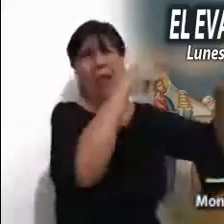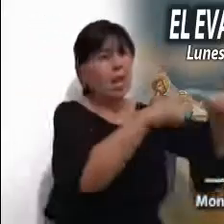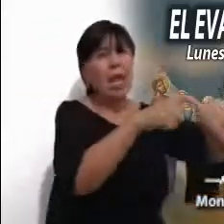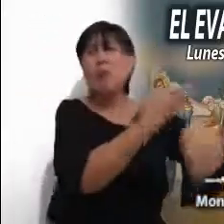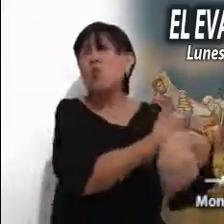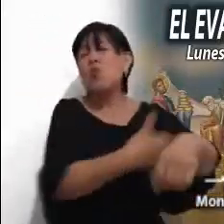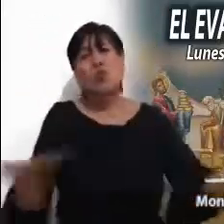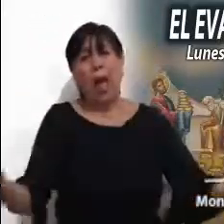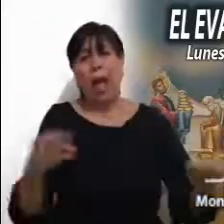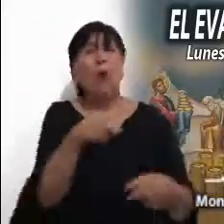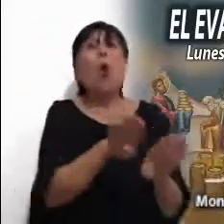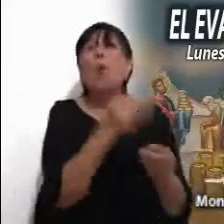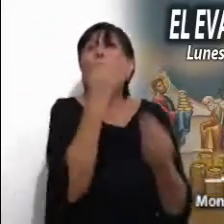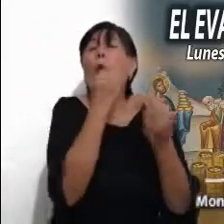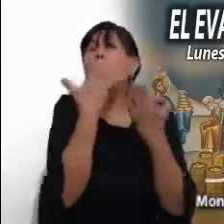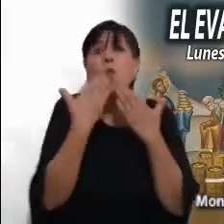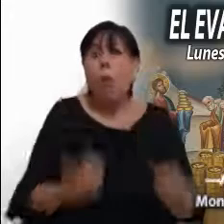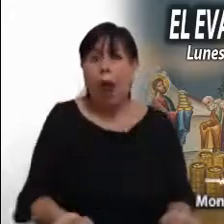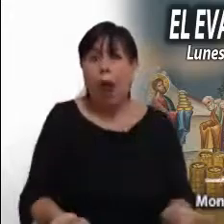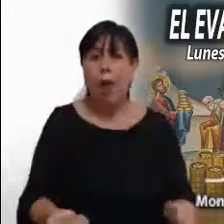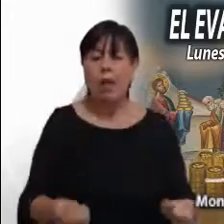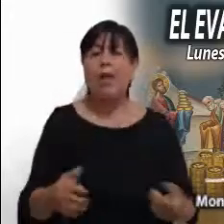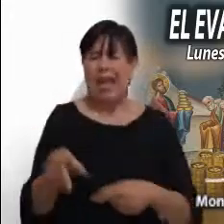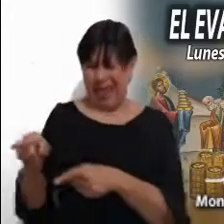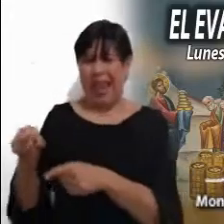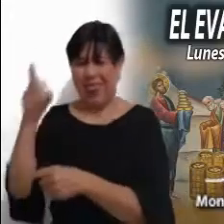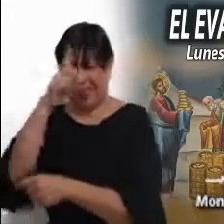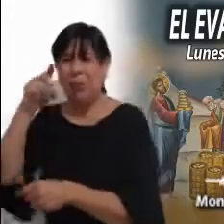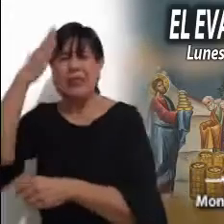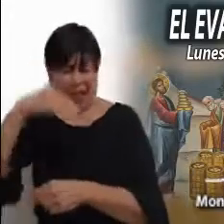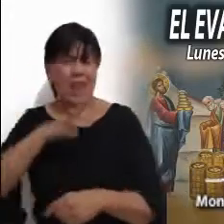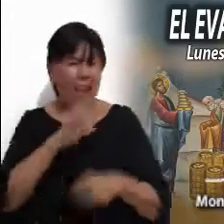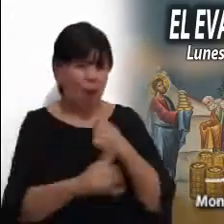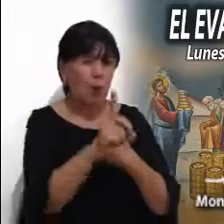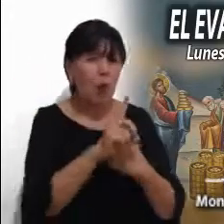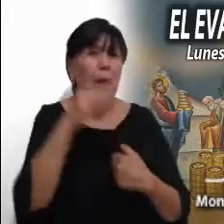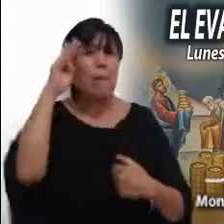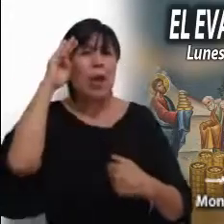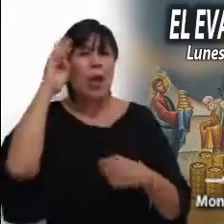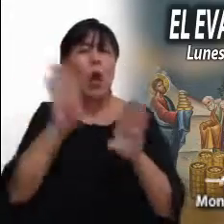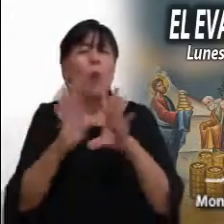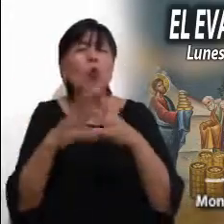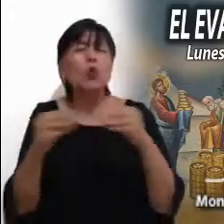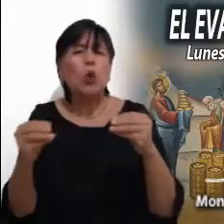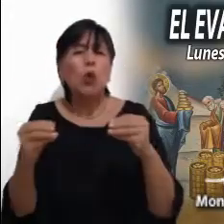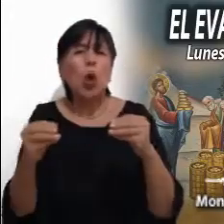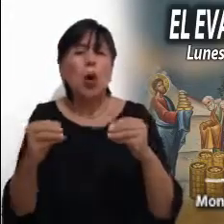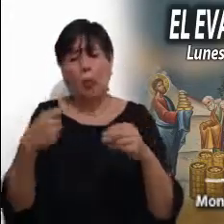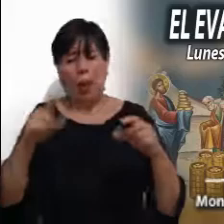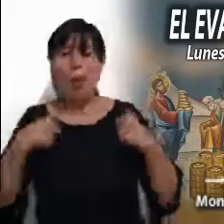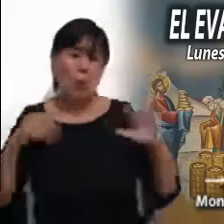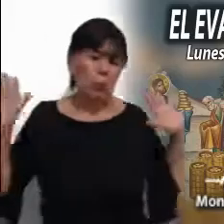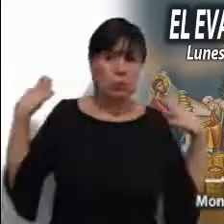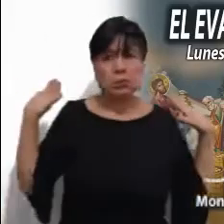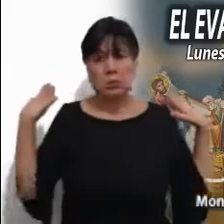es tarde y no tendrán que comer. Reconocen los problemas, pero buscan soluciones que no les